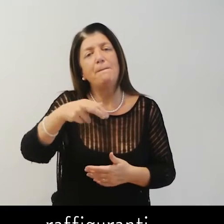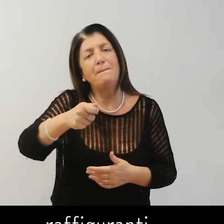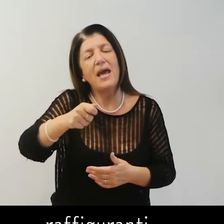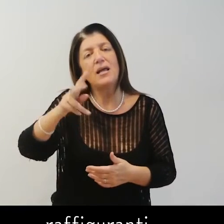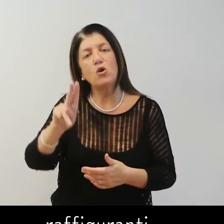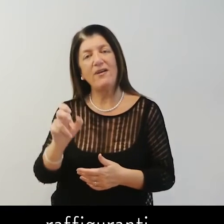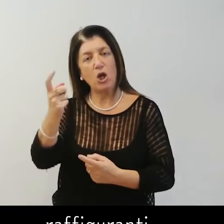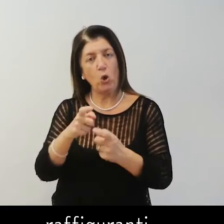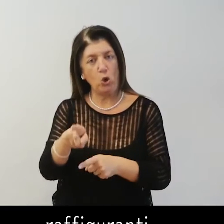verona